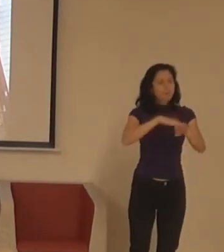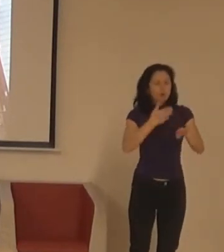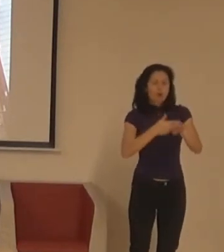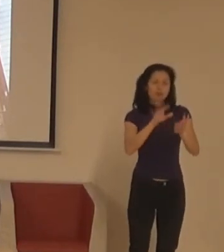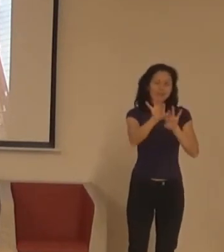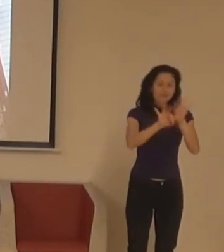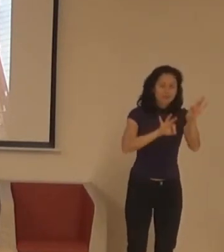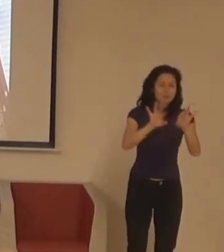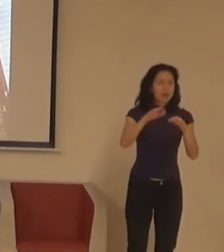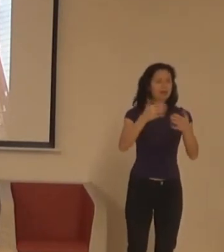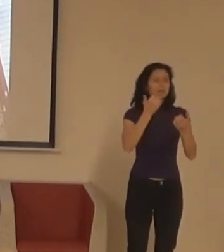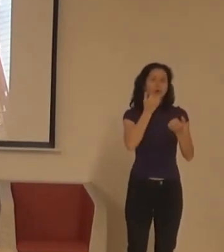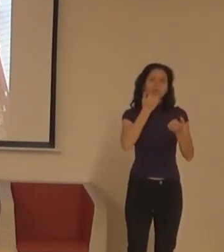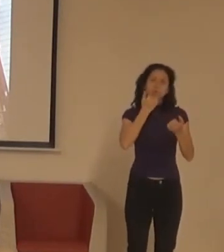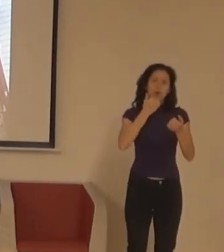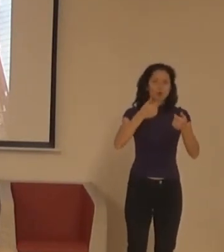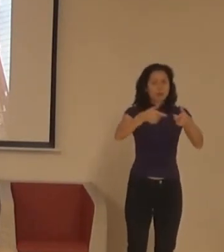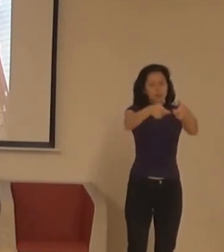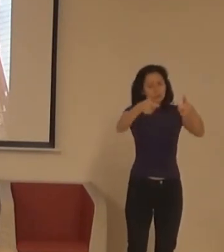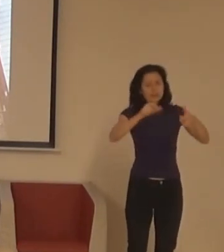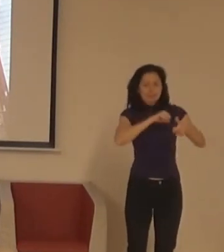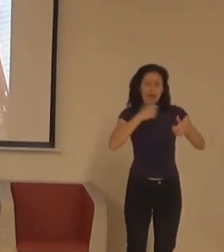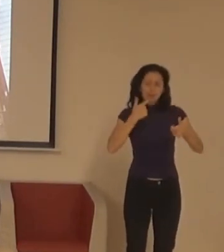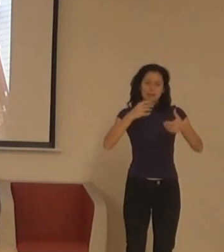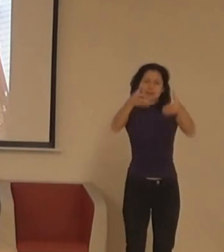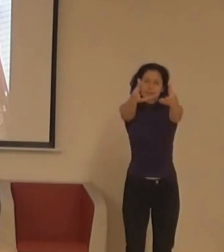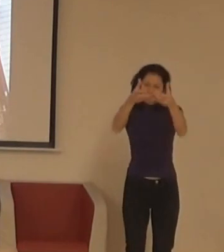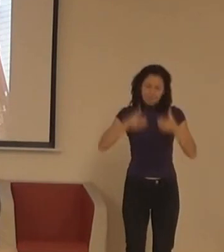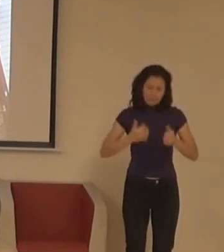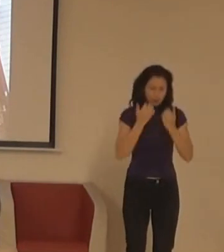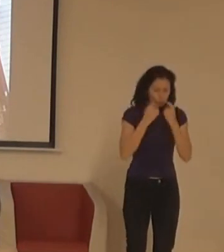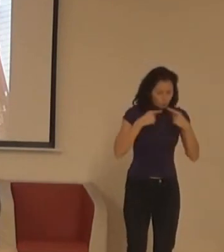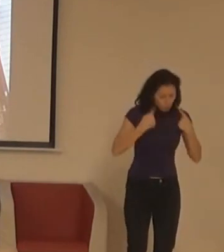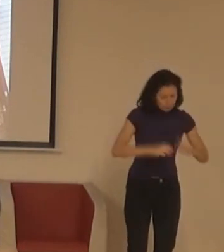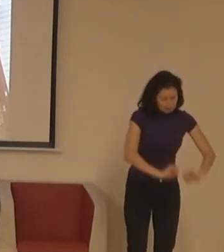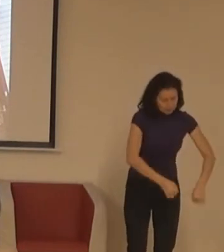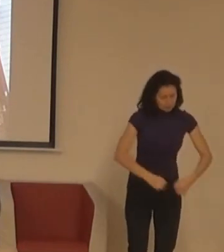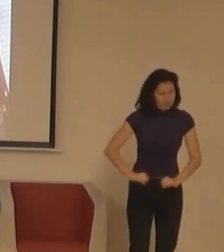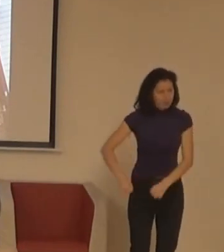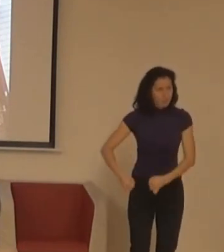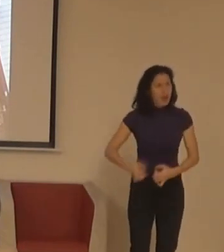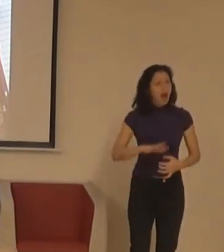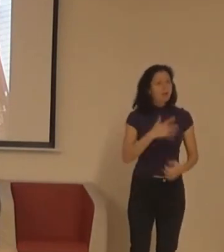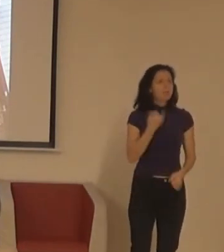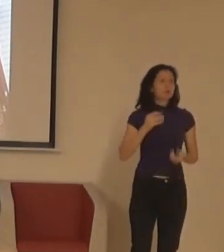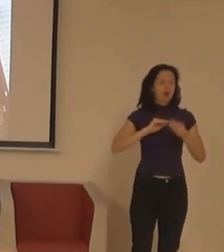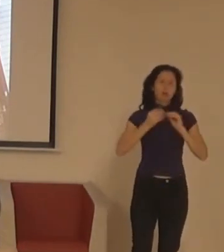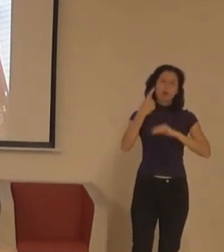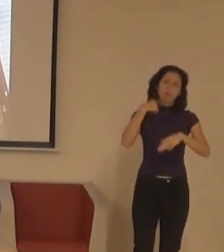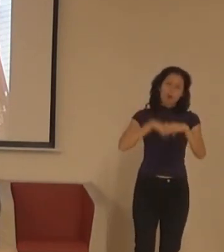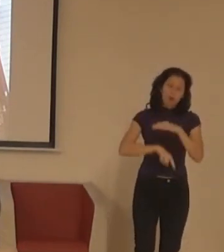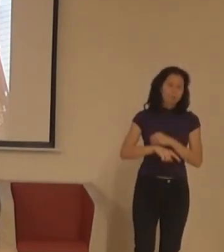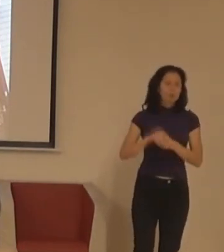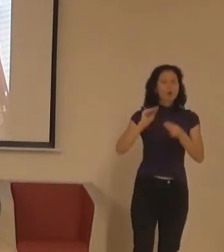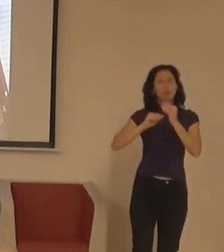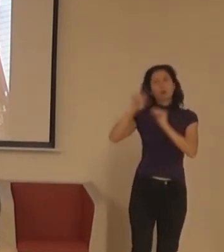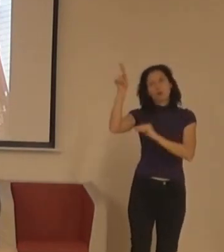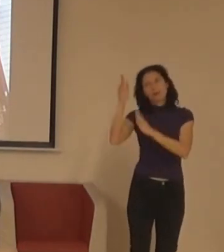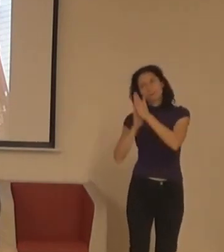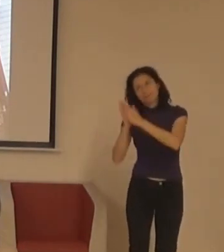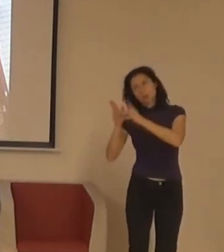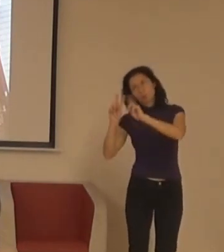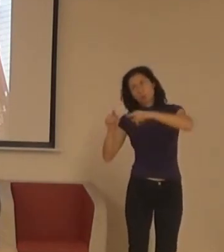A proto je ve Státech teď velká taková kampaň lidí s vozejkama, který přelepují starý tradiční,